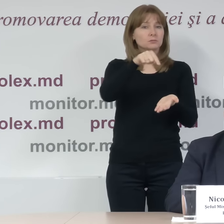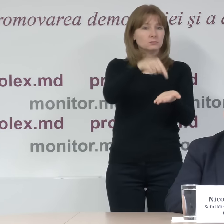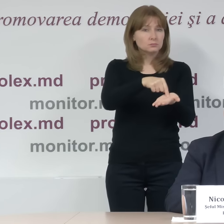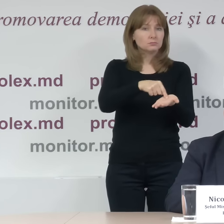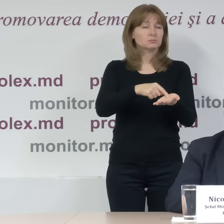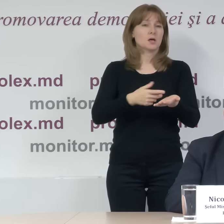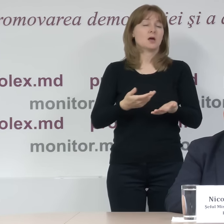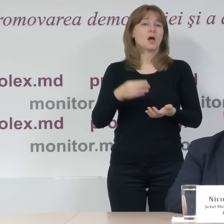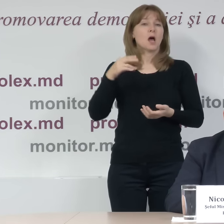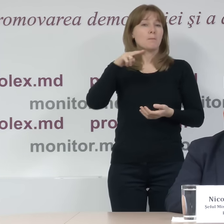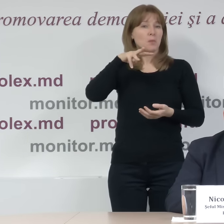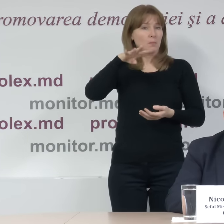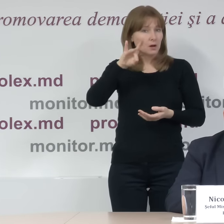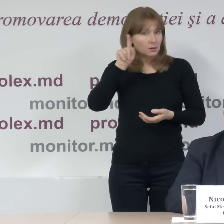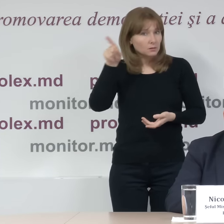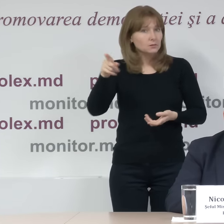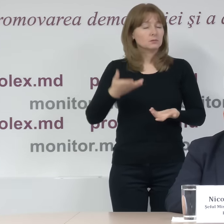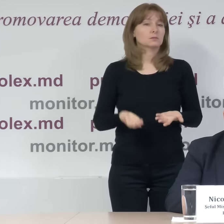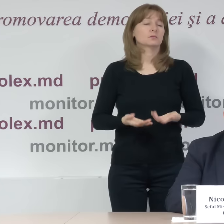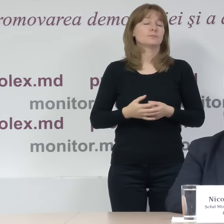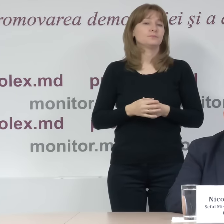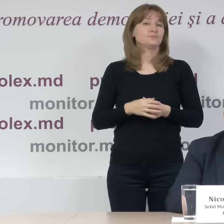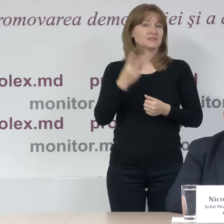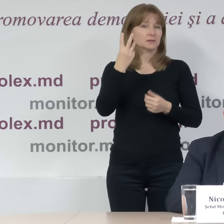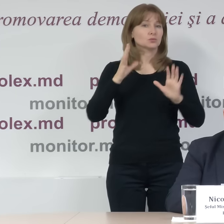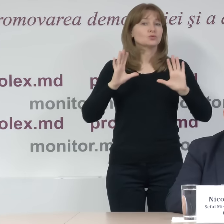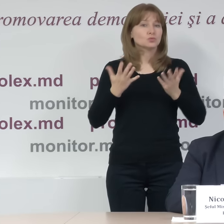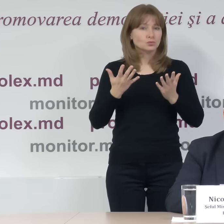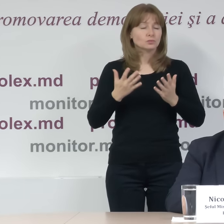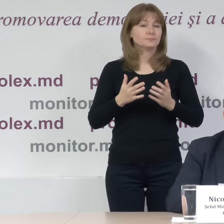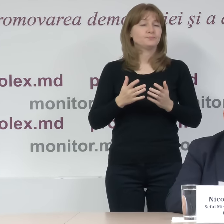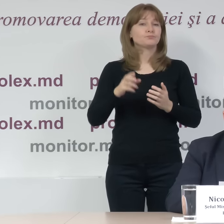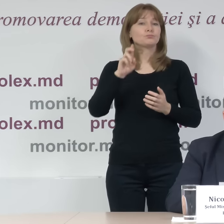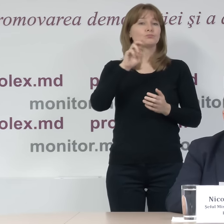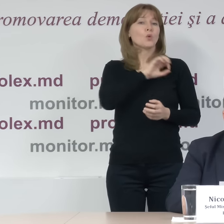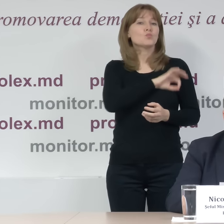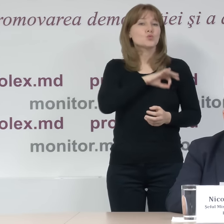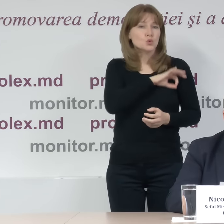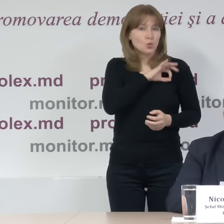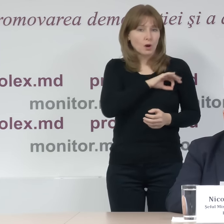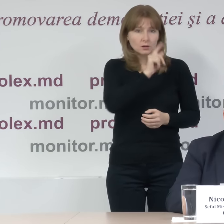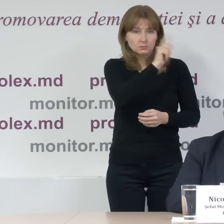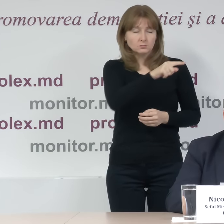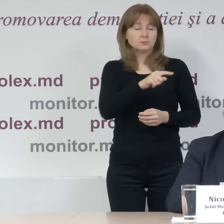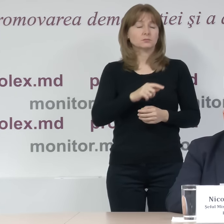cazuri chiar Transnistria, iarăși trei cazuri, Buiucani, Chișineu,